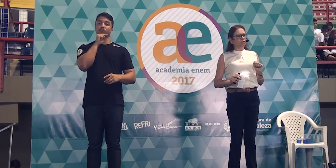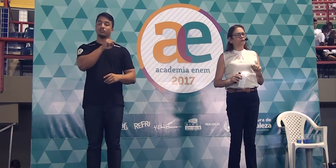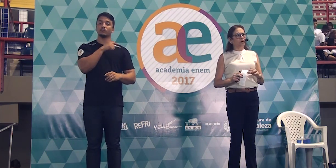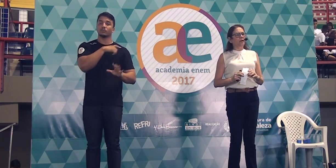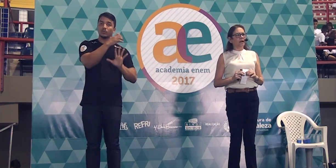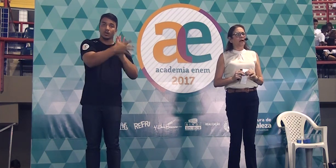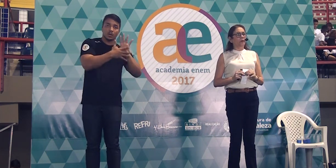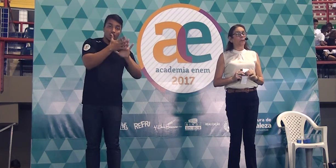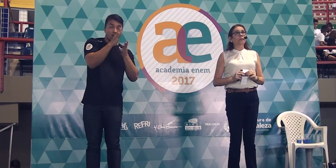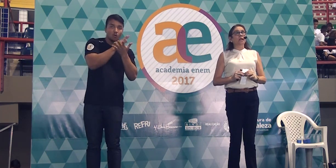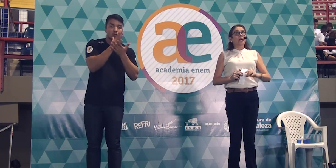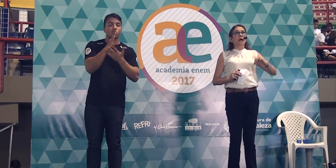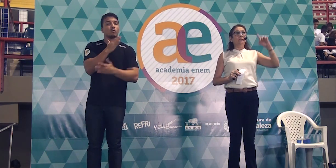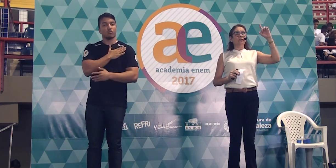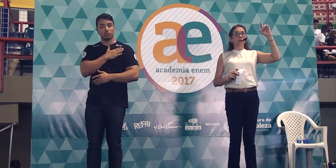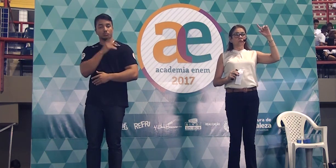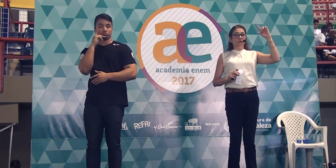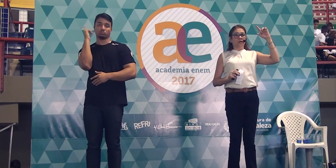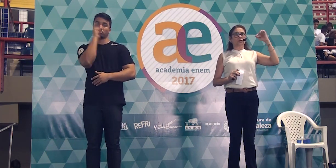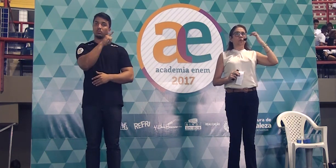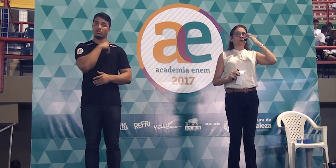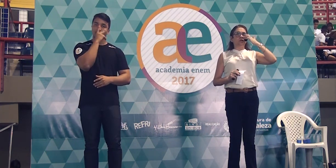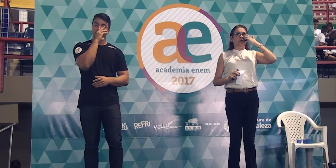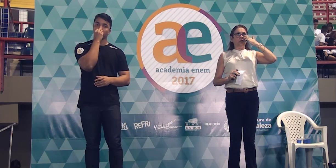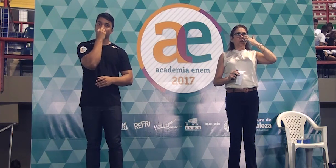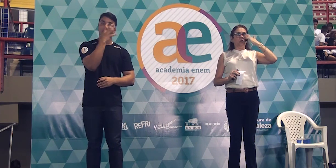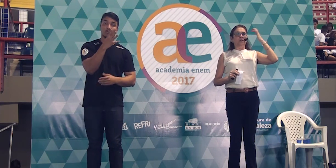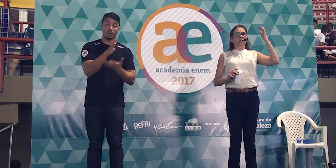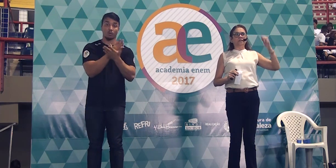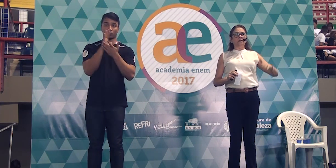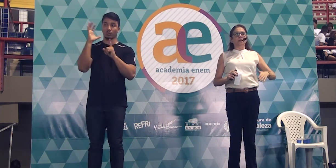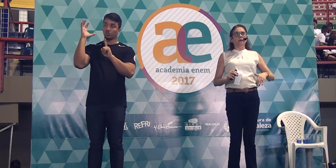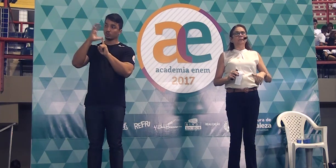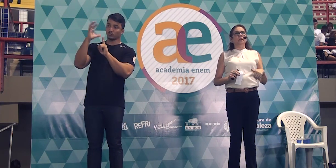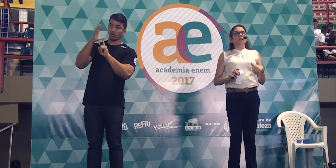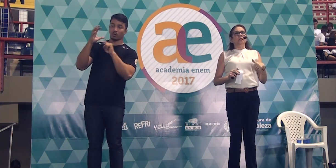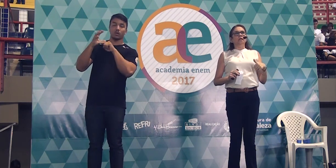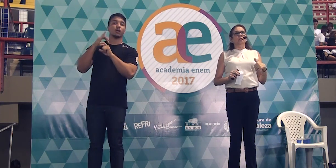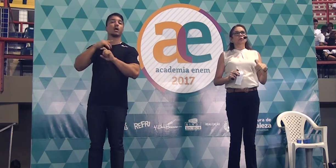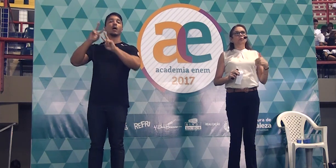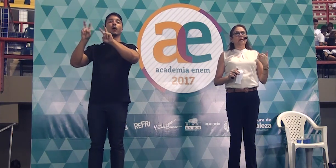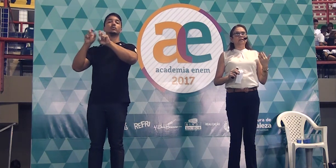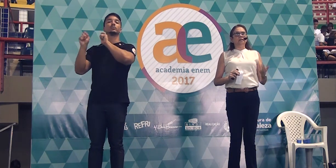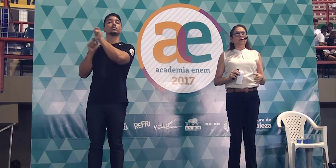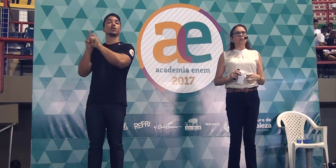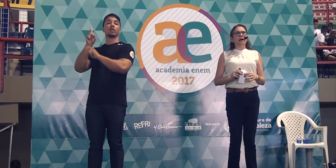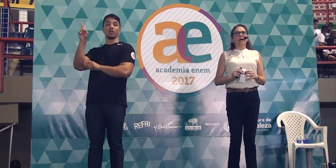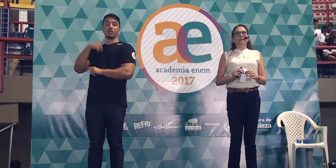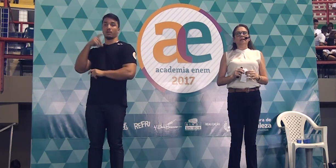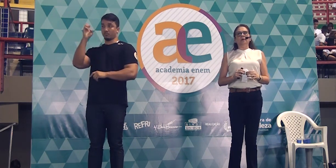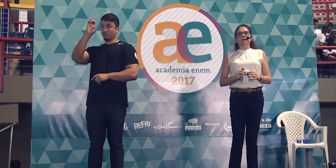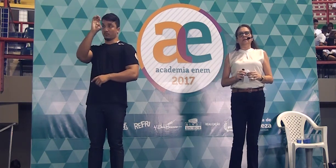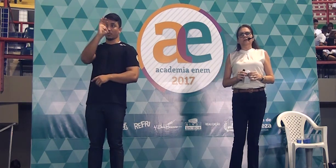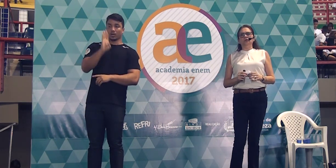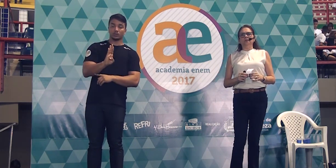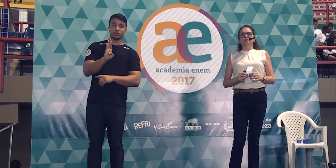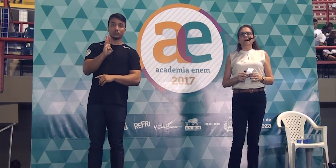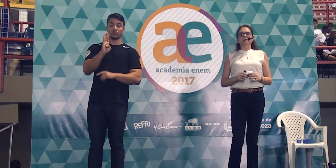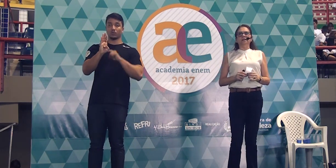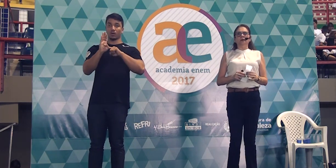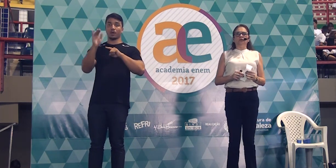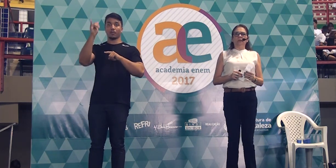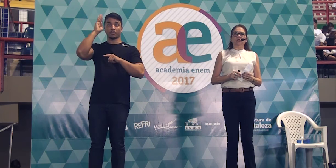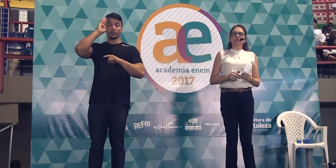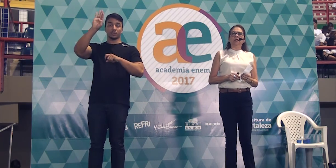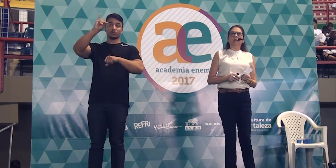já usam de forma legal. Havia um texto motivador que dizia que no Brasil, a capital que as pessoas